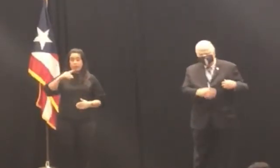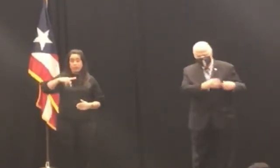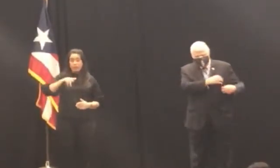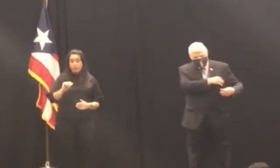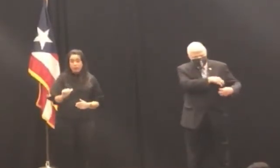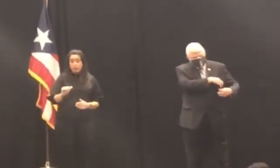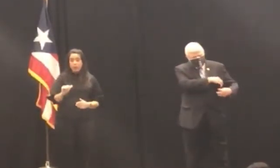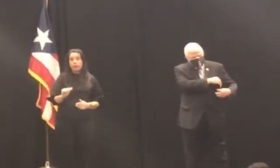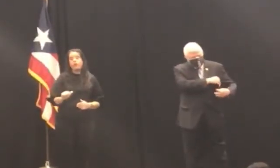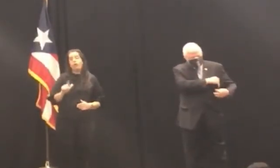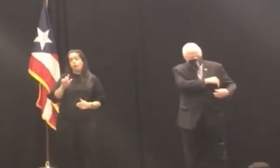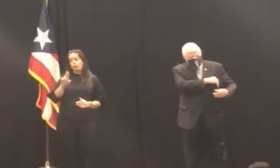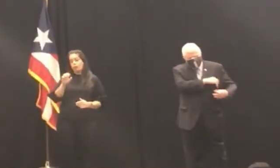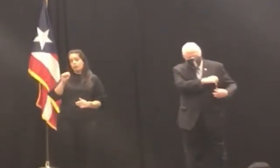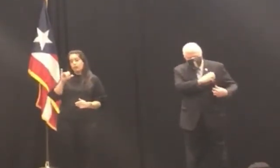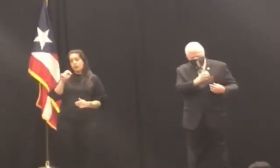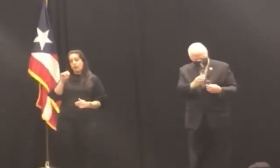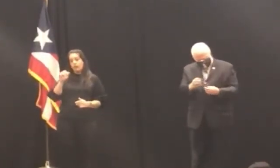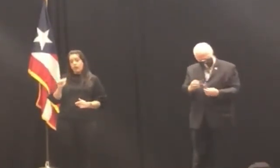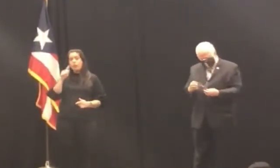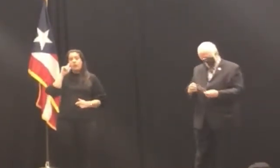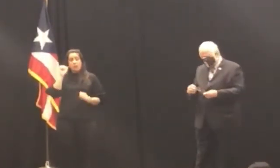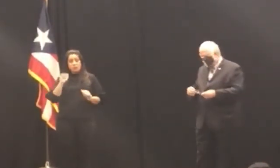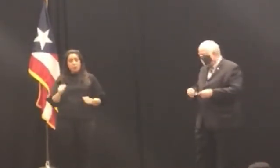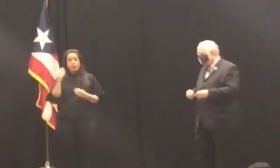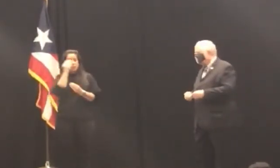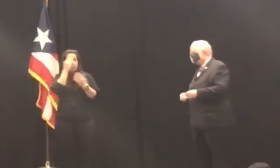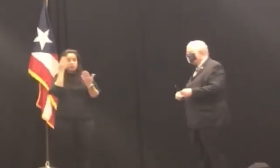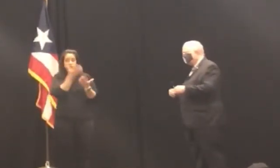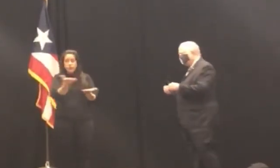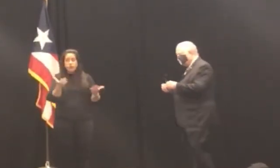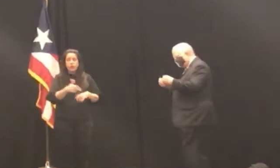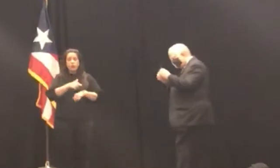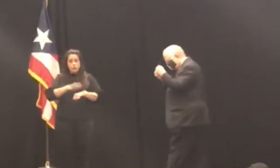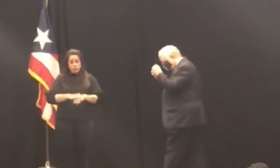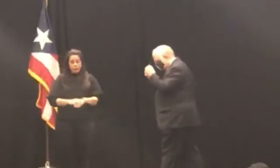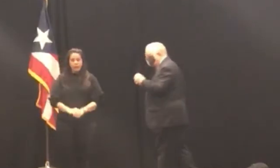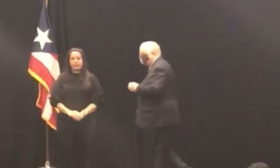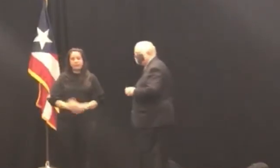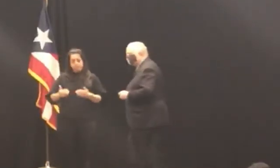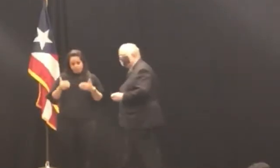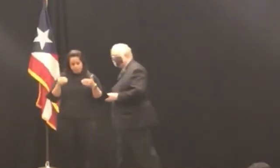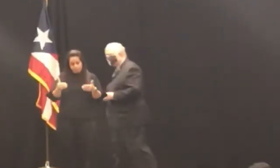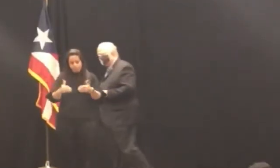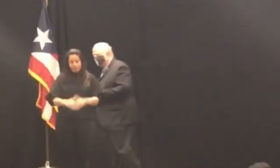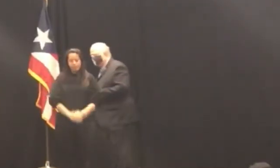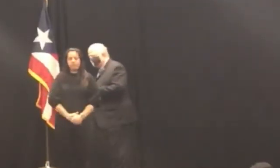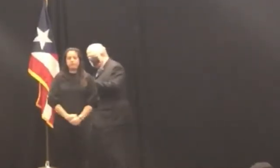Kermit Lucena Zavala para que pueda dirigirse al pueblo de Puerto Rico adelante CPA